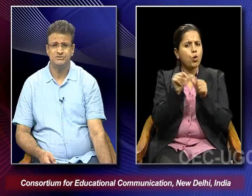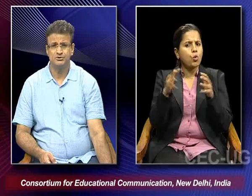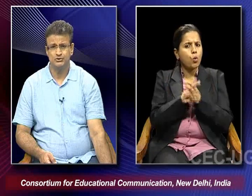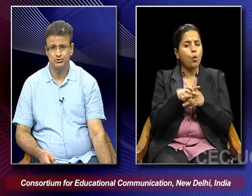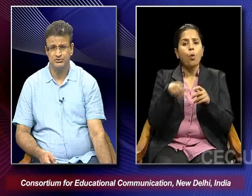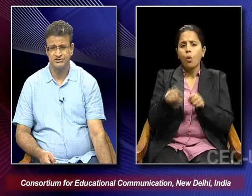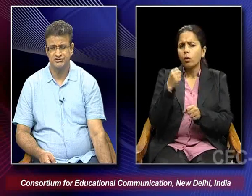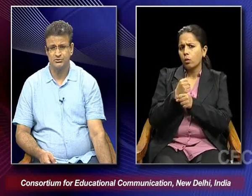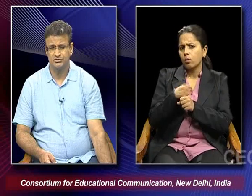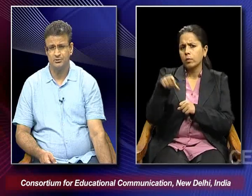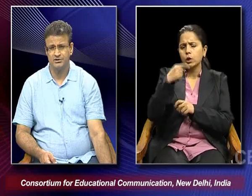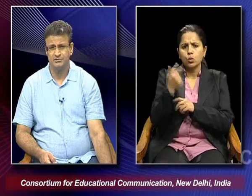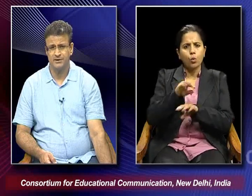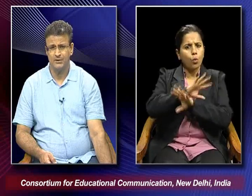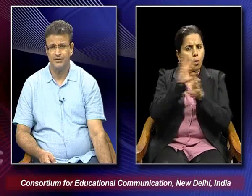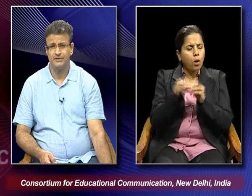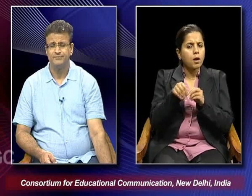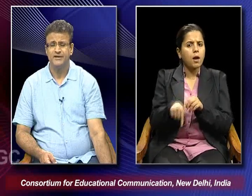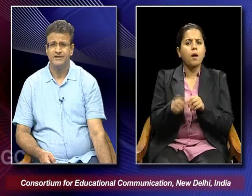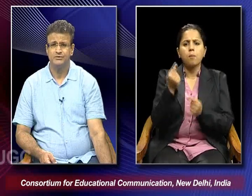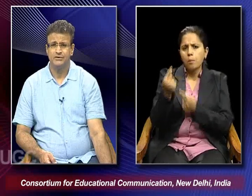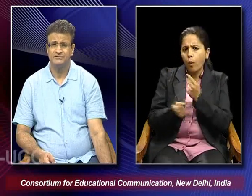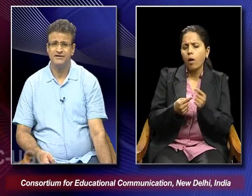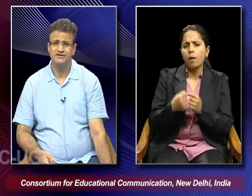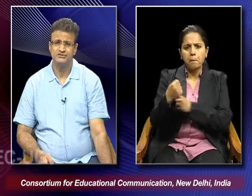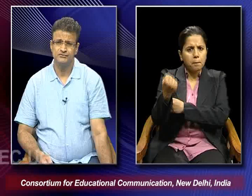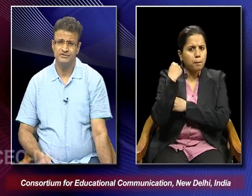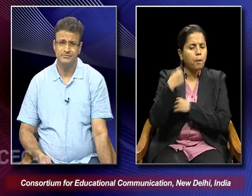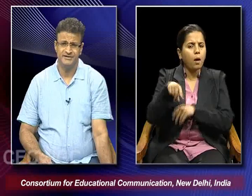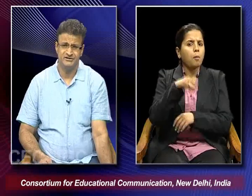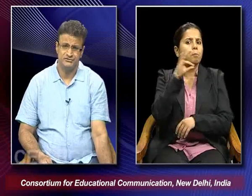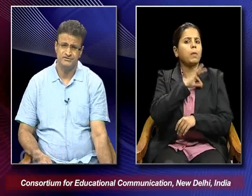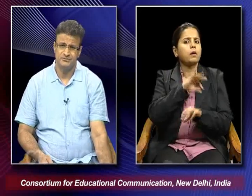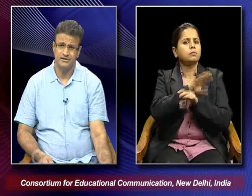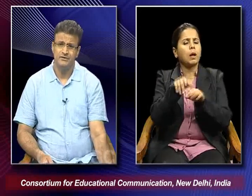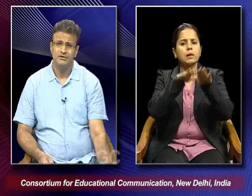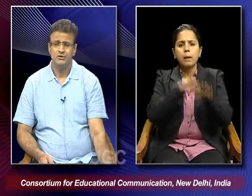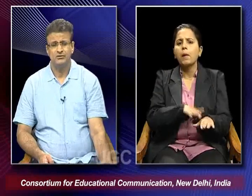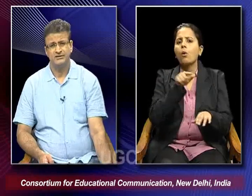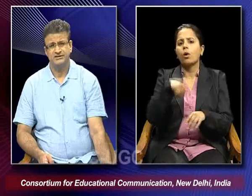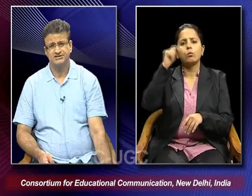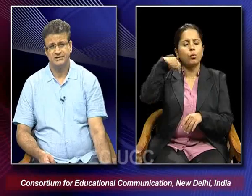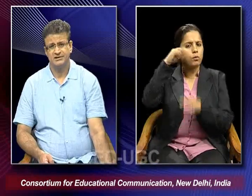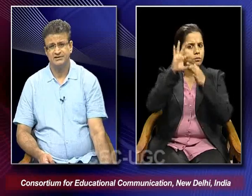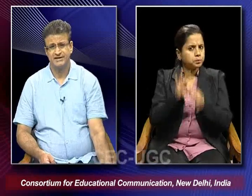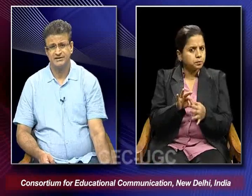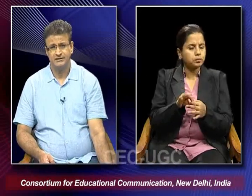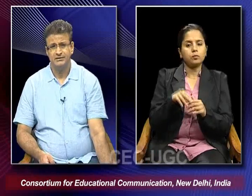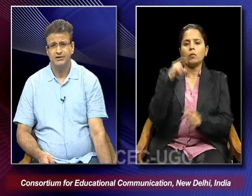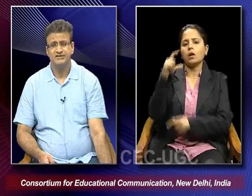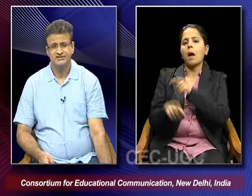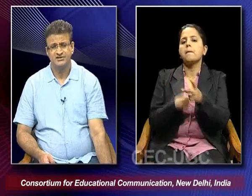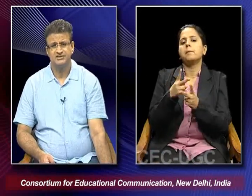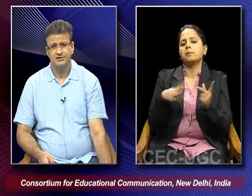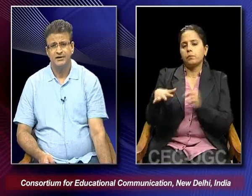was able to use its total political power and it took advantage of the dependence of cinema on the industrial sector